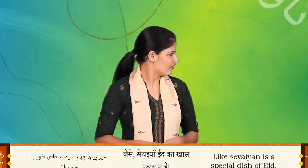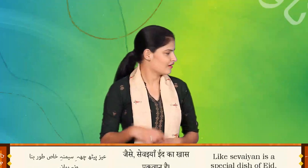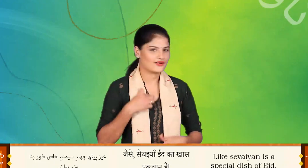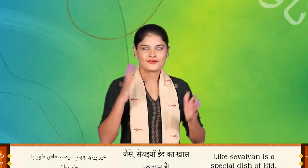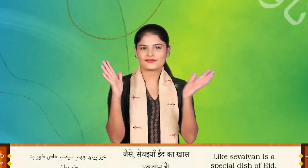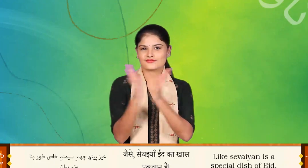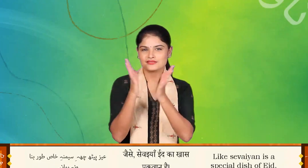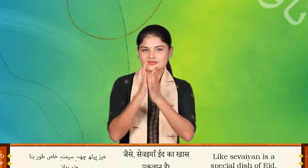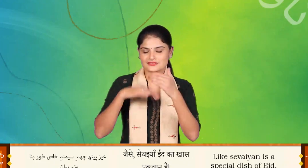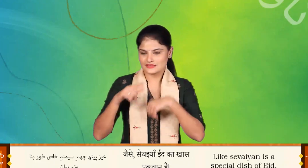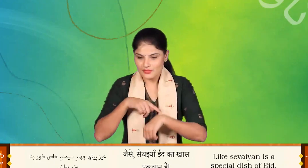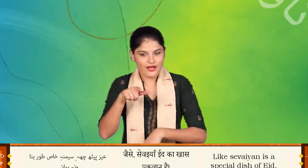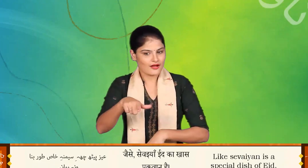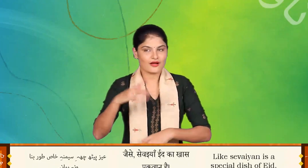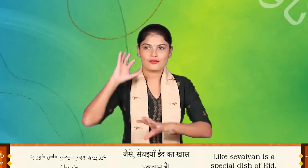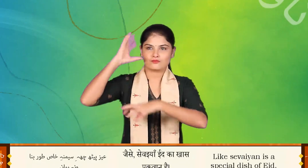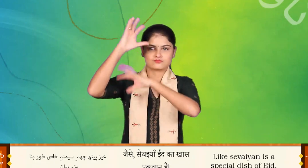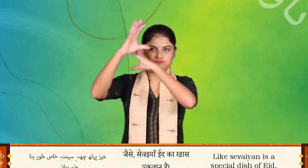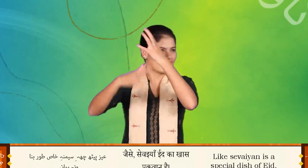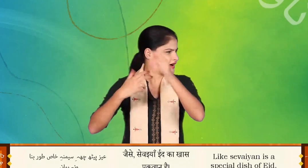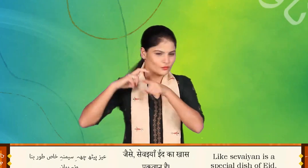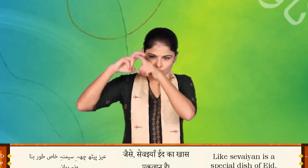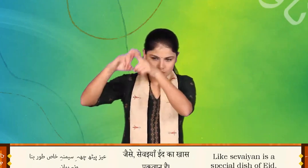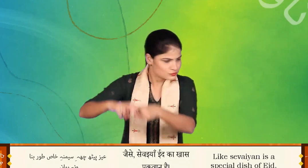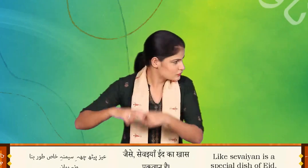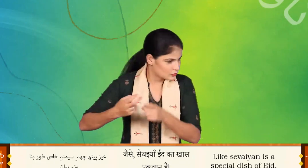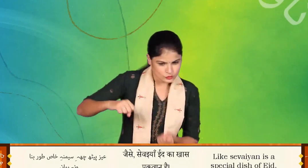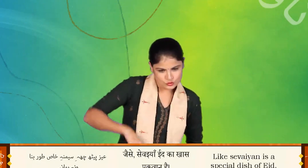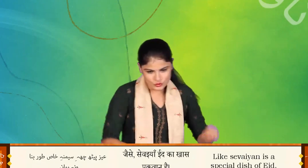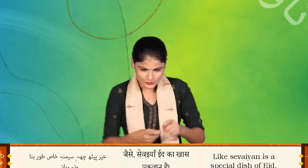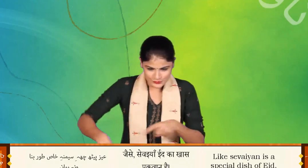बड़न दुहन पच्छू मेलन मन्स फिरुन थोरं ते खोश करान